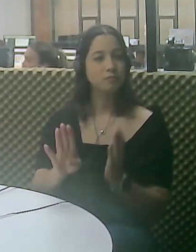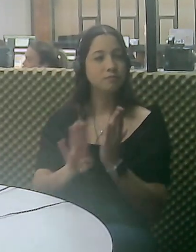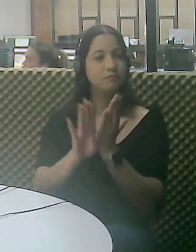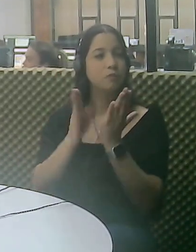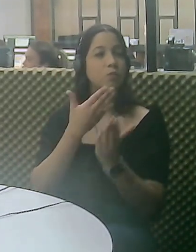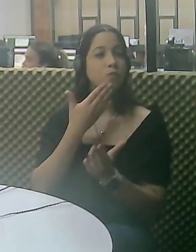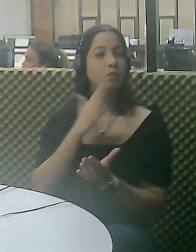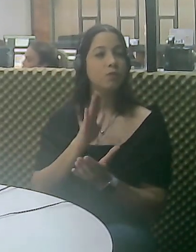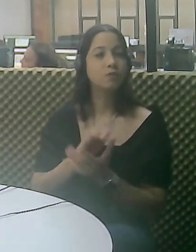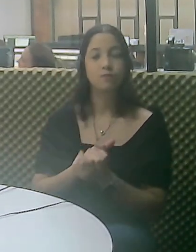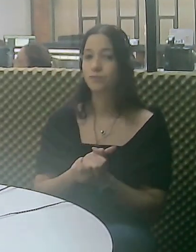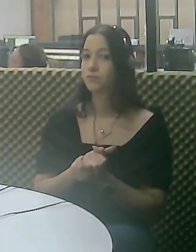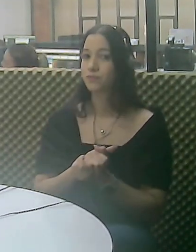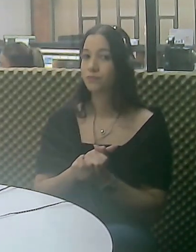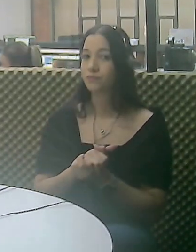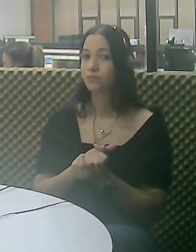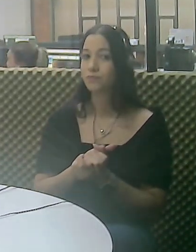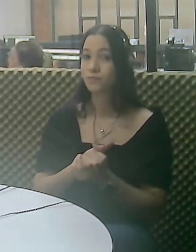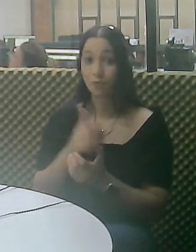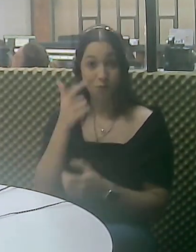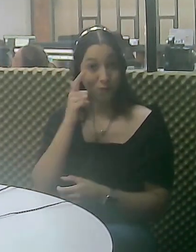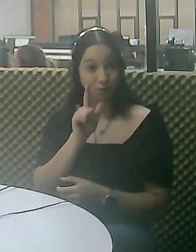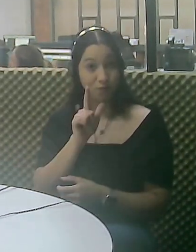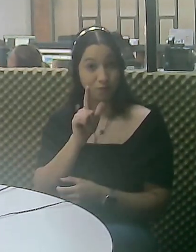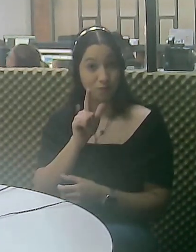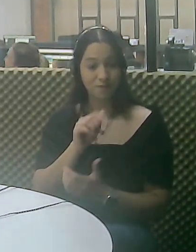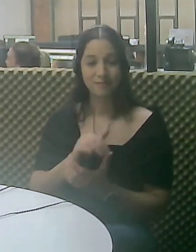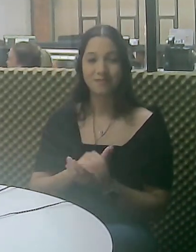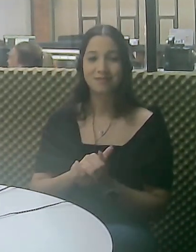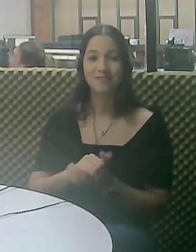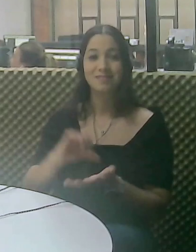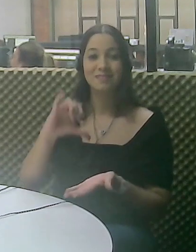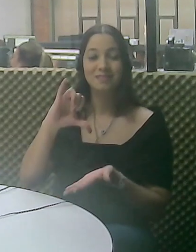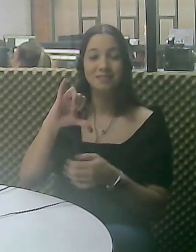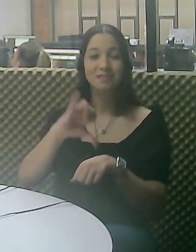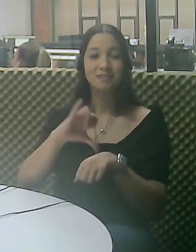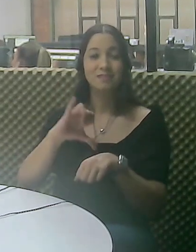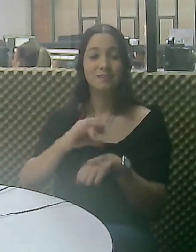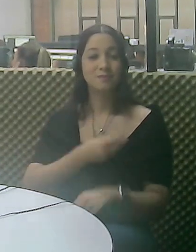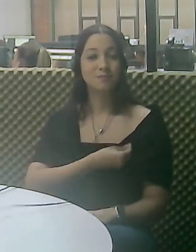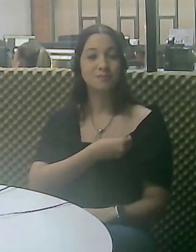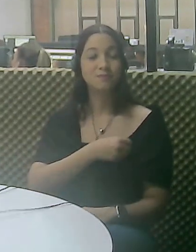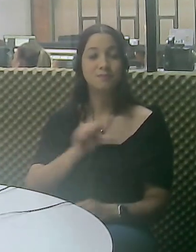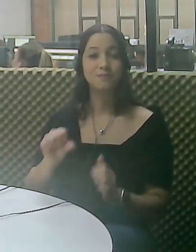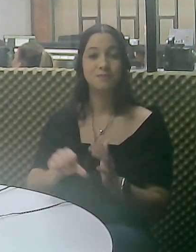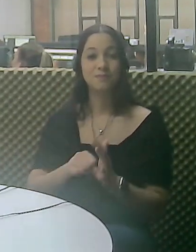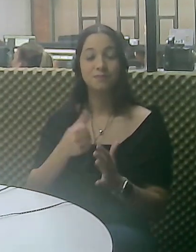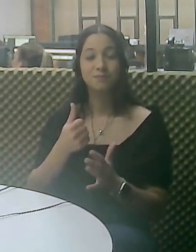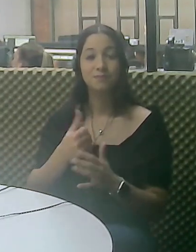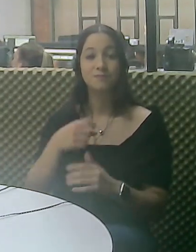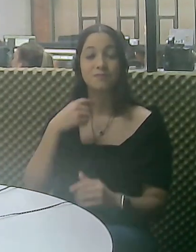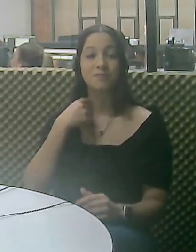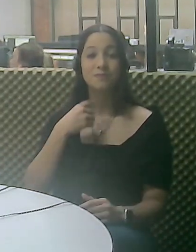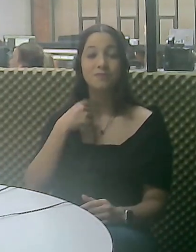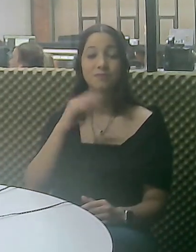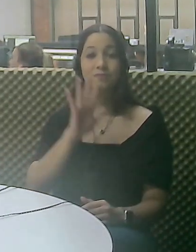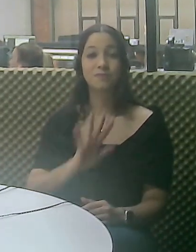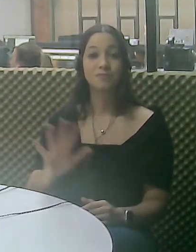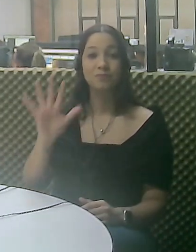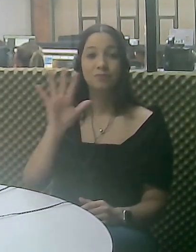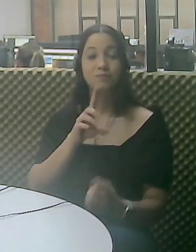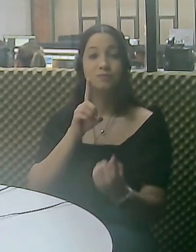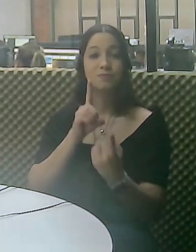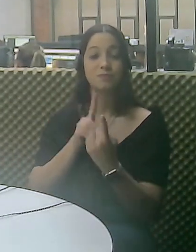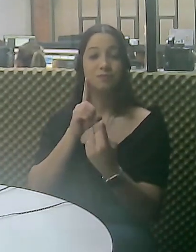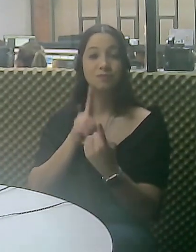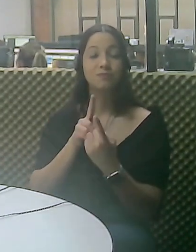pioneira. Vou te dar dois segundos para você adivinhar qual é. E aí, acertou? É o Centro Vida,